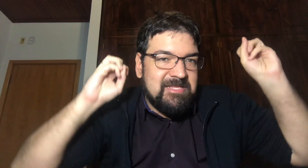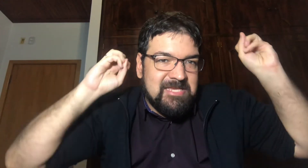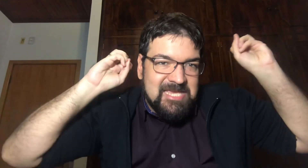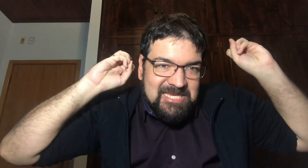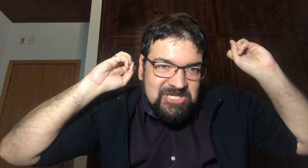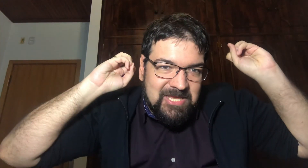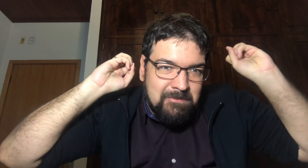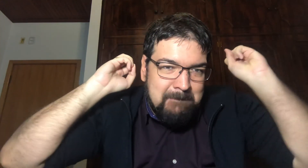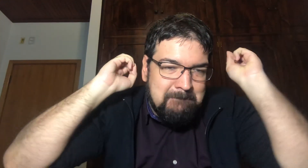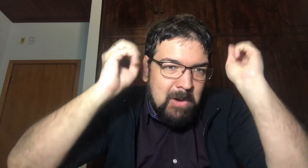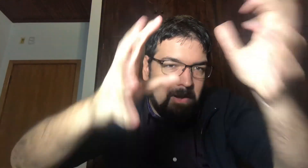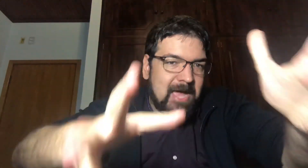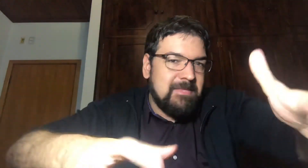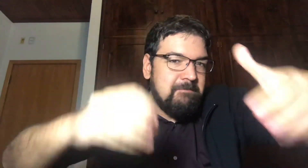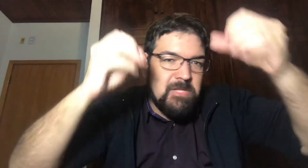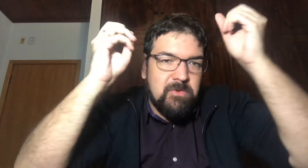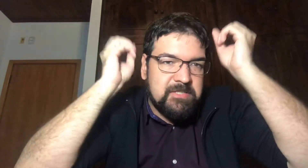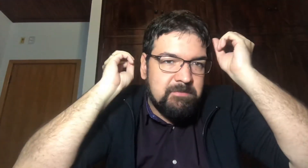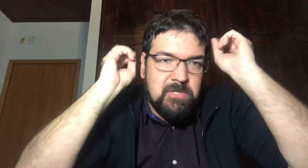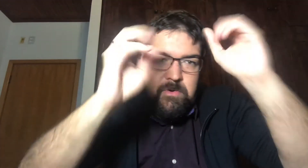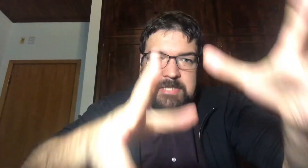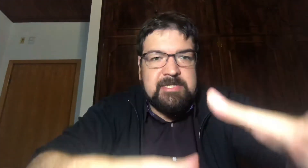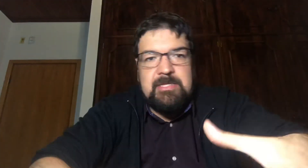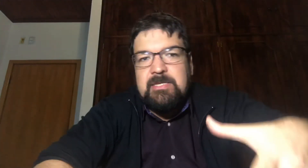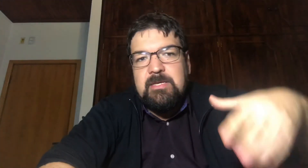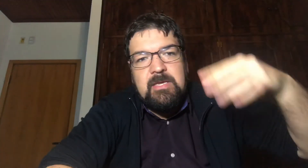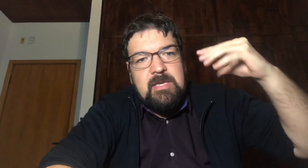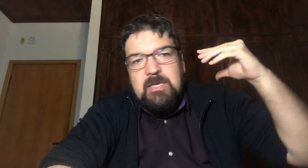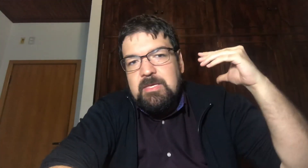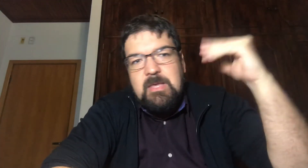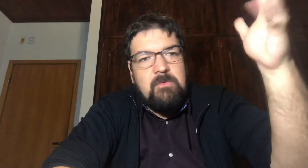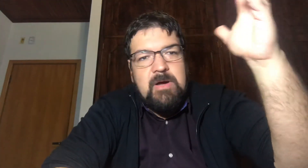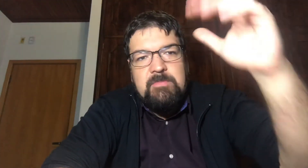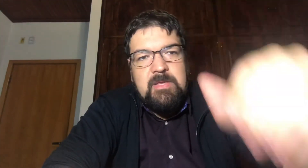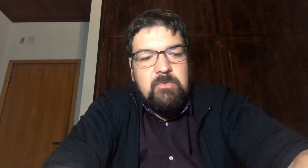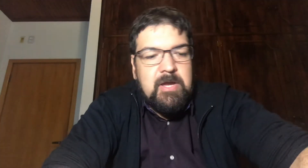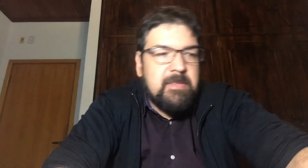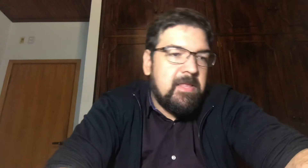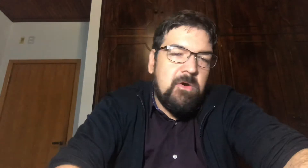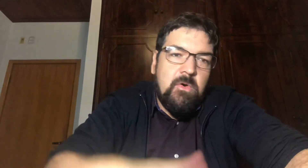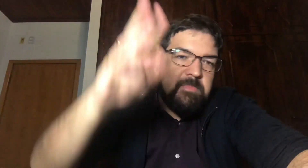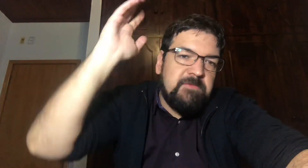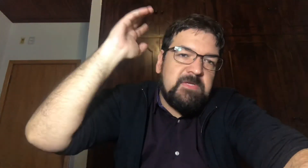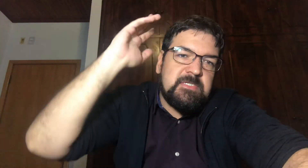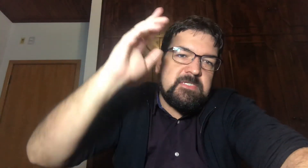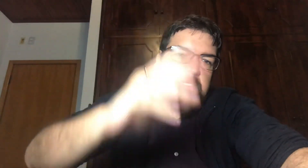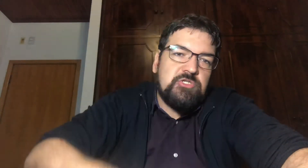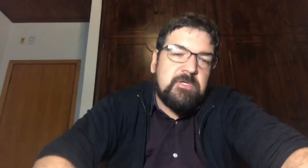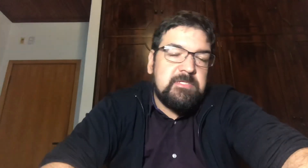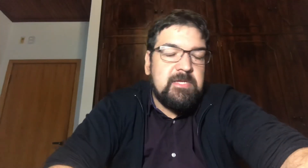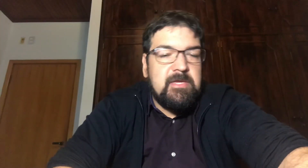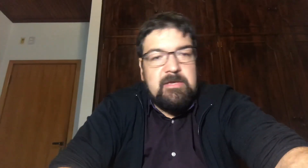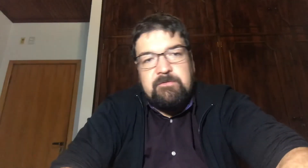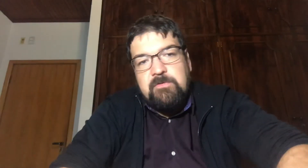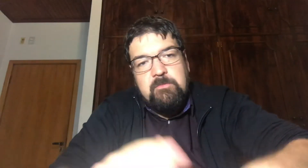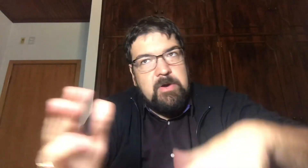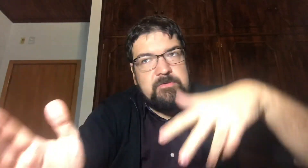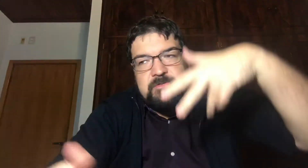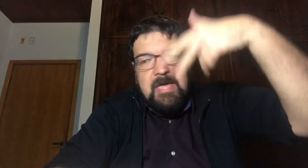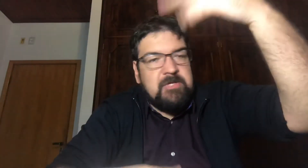Ele injeta Uma paulada Bilhões e bilhões Ali E dá um up Na moeda Ela rompe De vez Esse caixote Que formou Vai nos 10